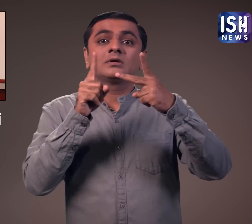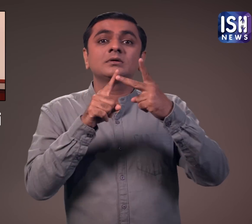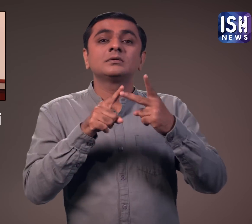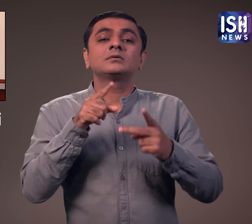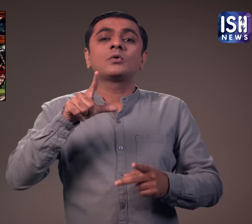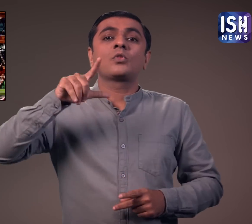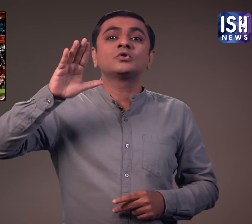अन्या भी मौजुद